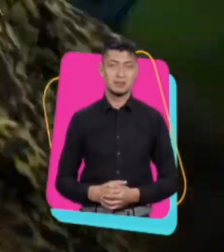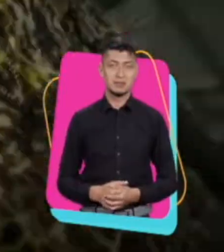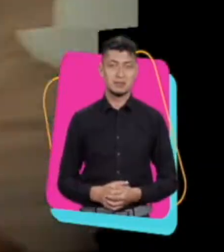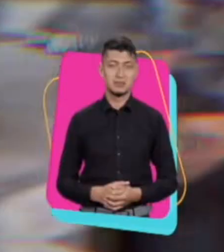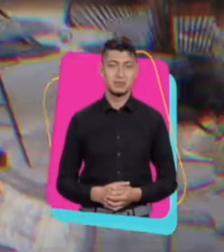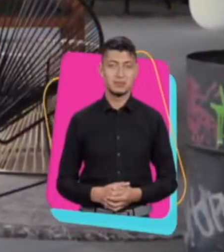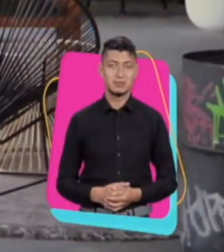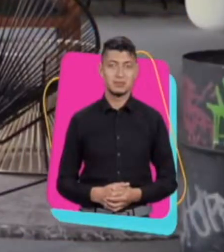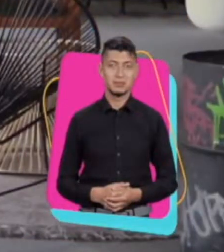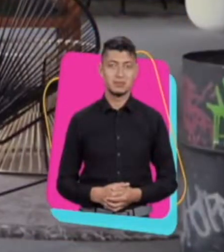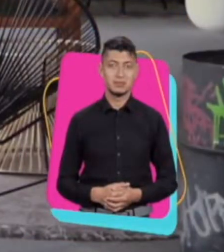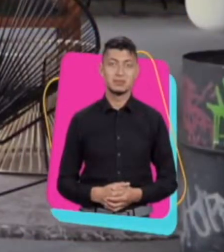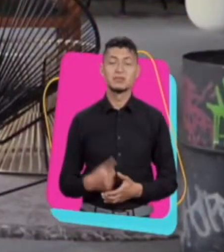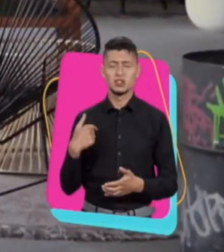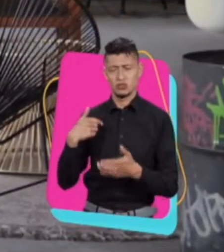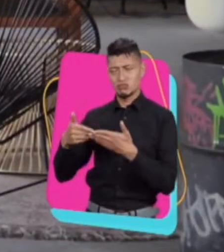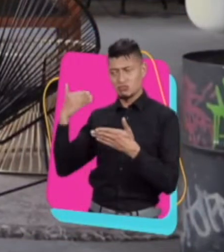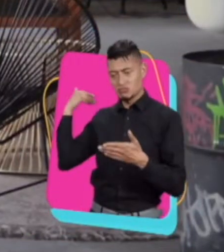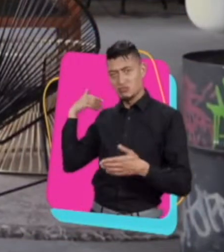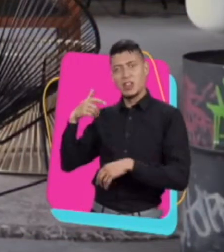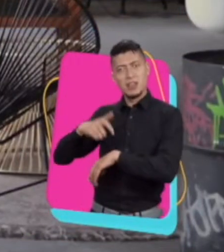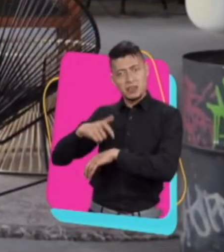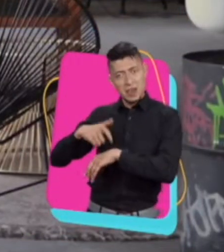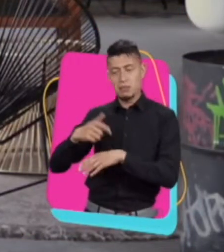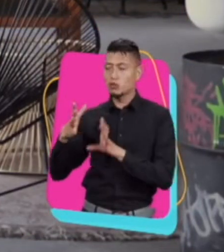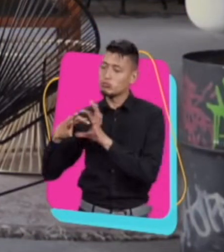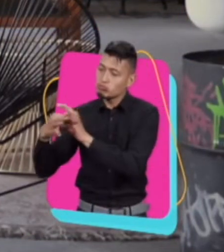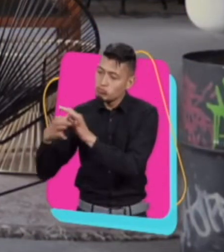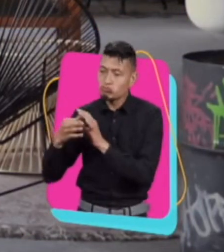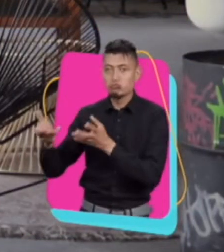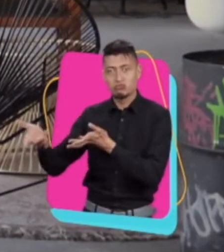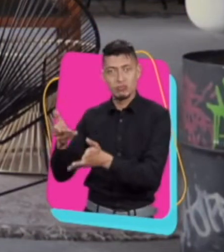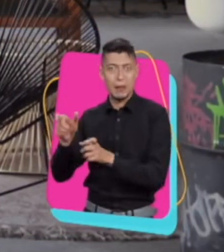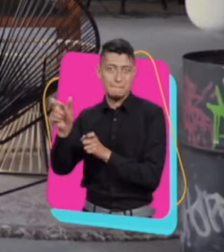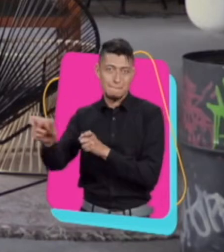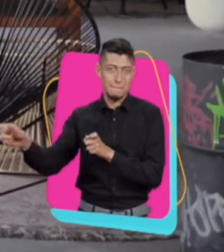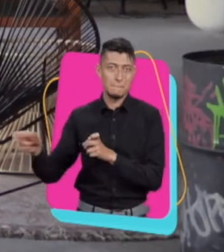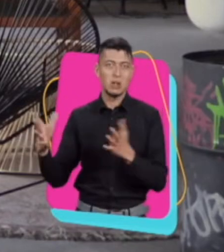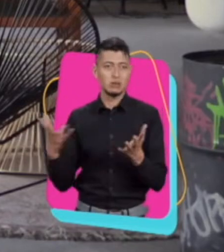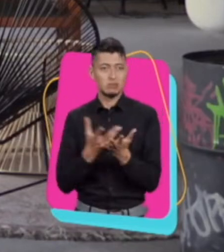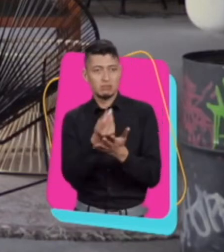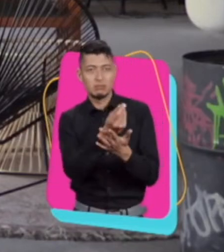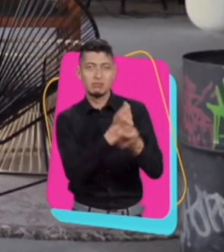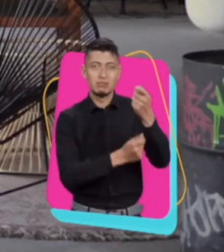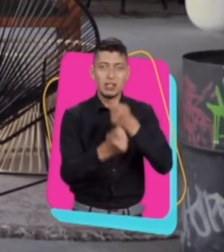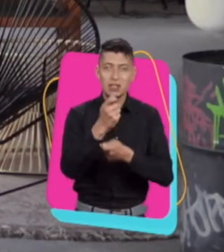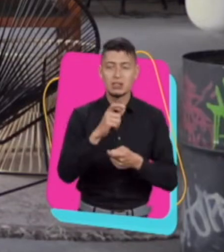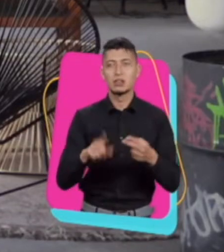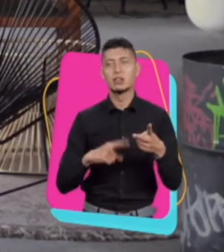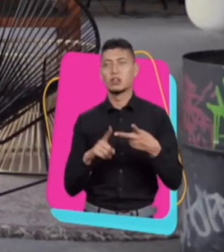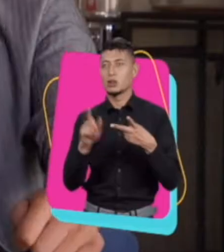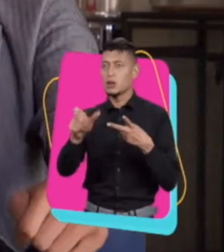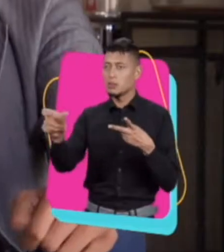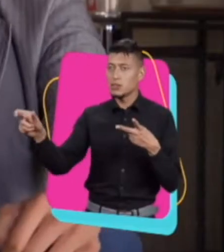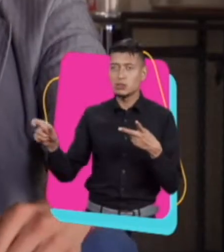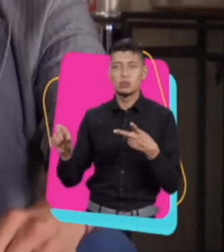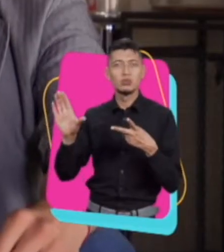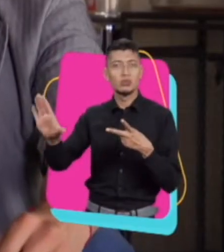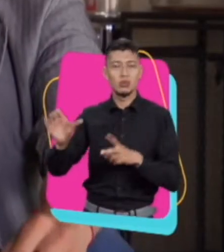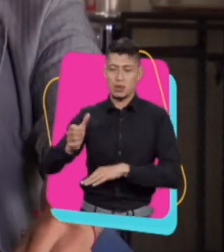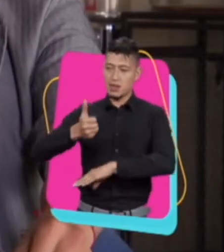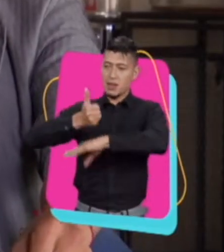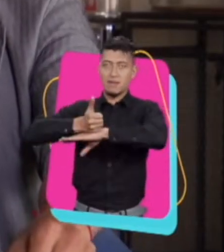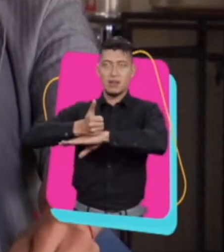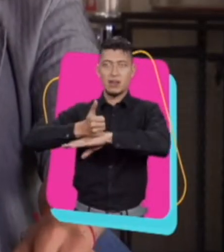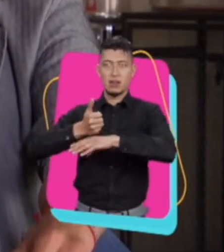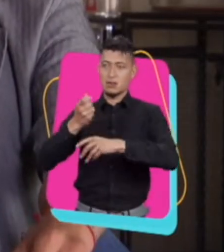Yo desde hace mucho tiempo he creado como lazos o relaciones con personas de marketing o personas que son